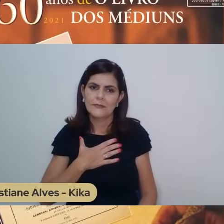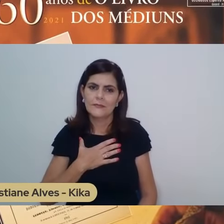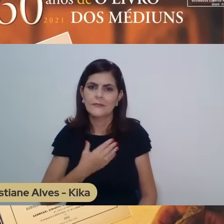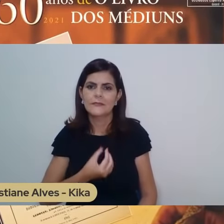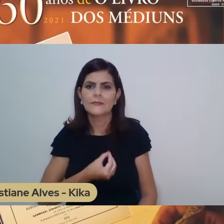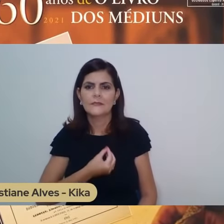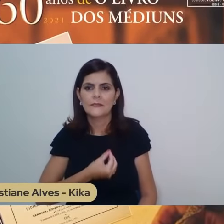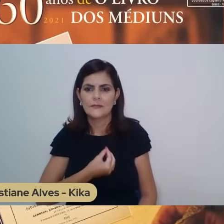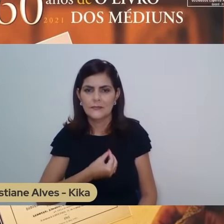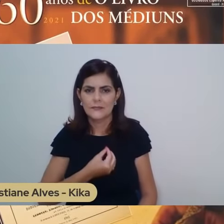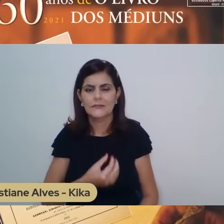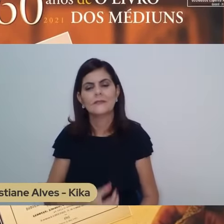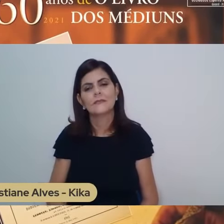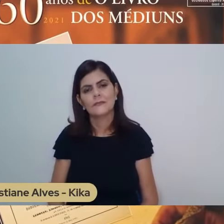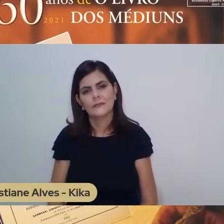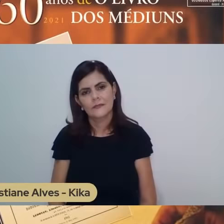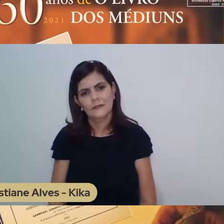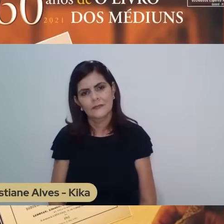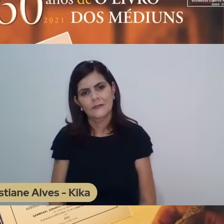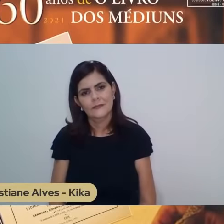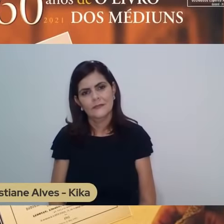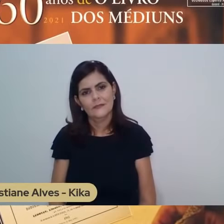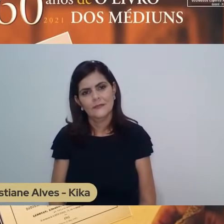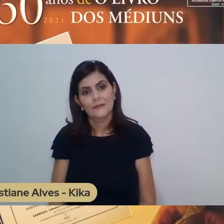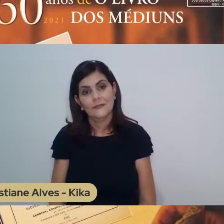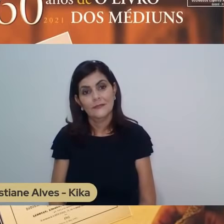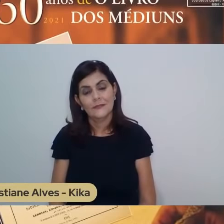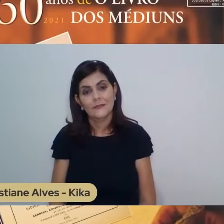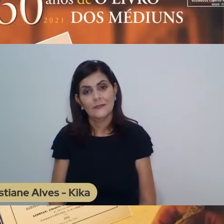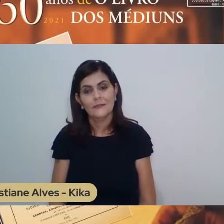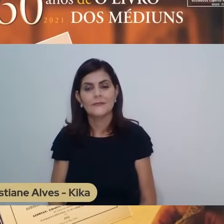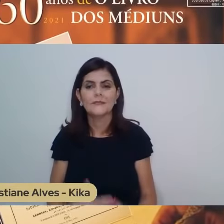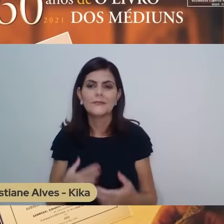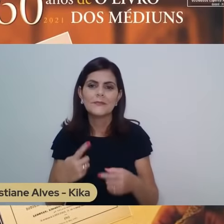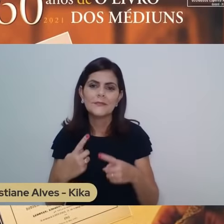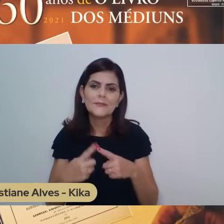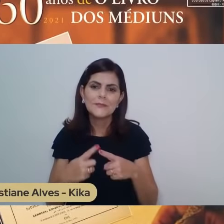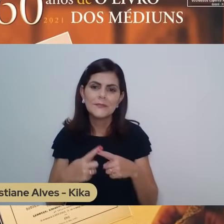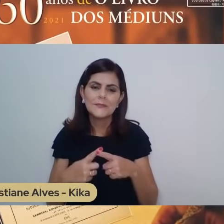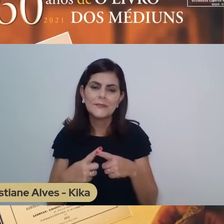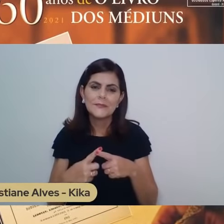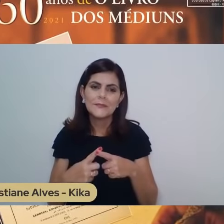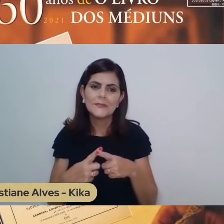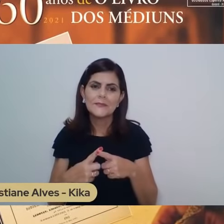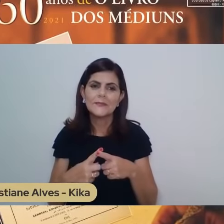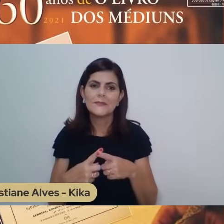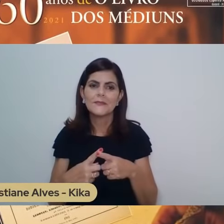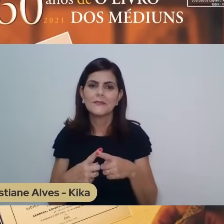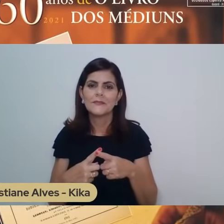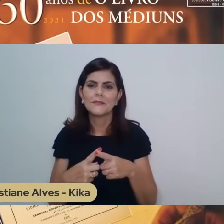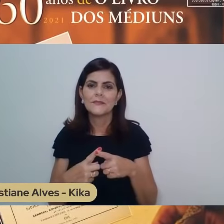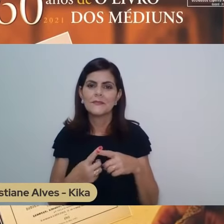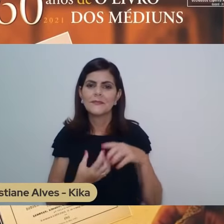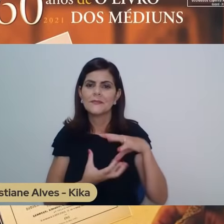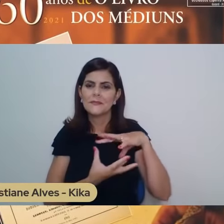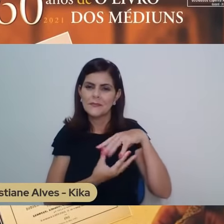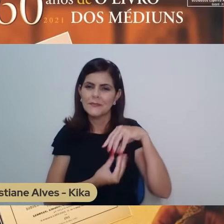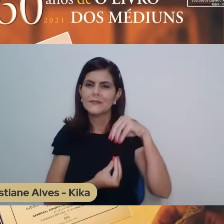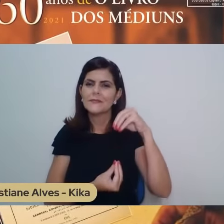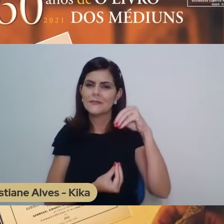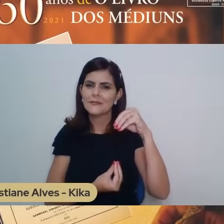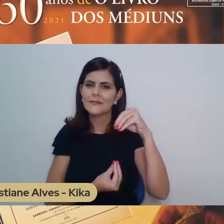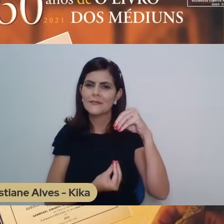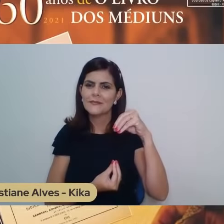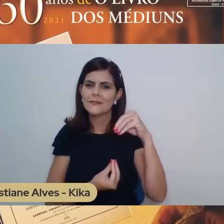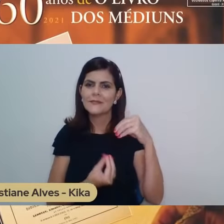quanto o consigamos para que as forças superiores da vida de